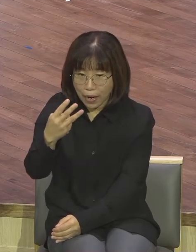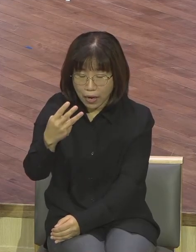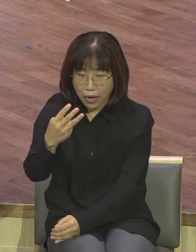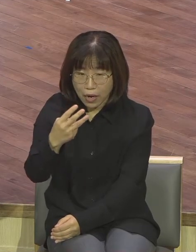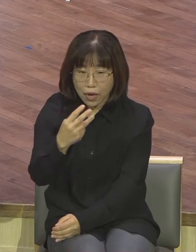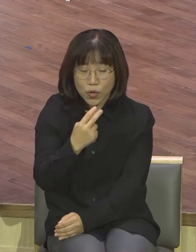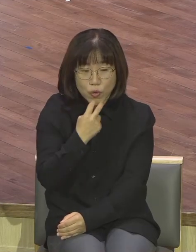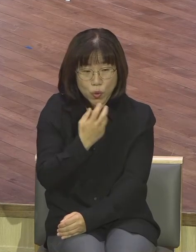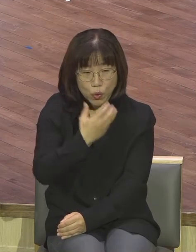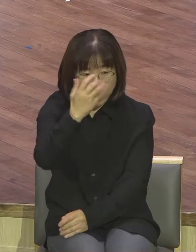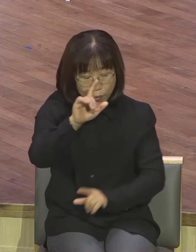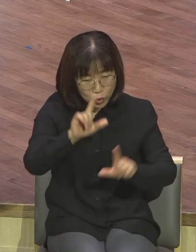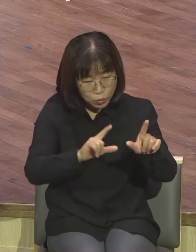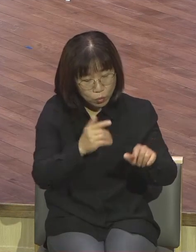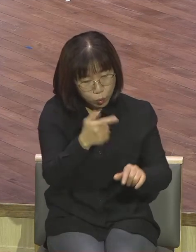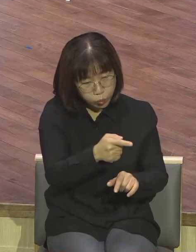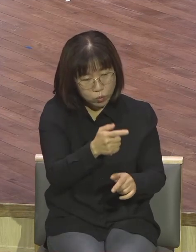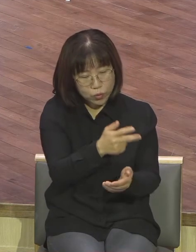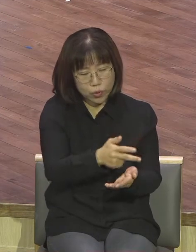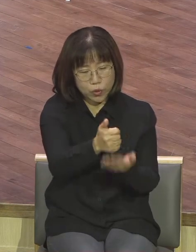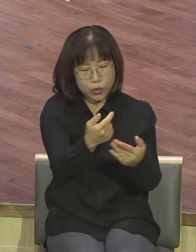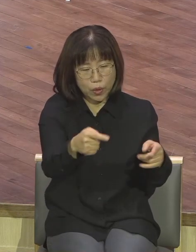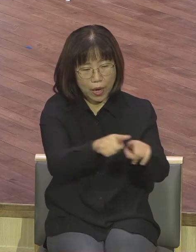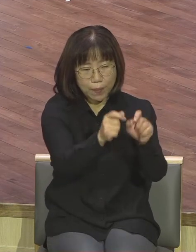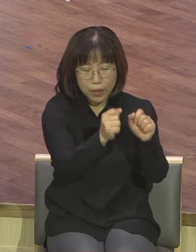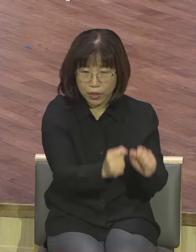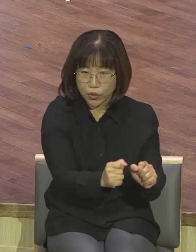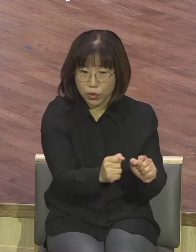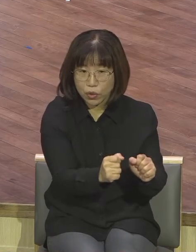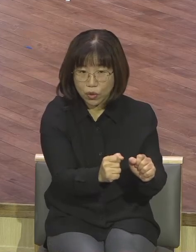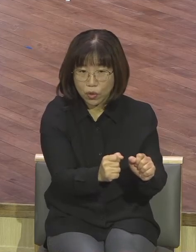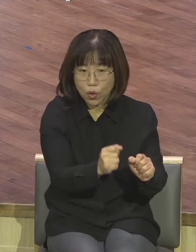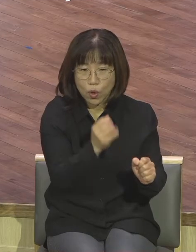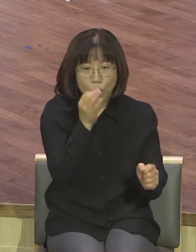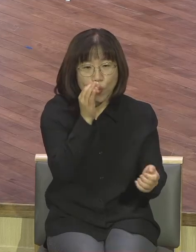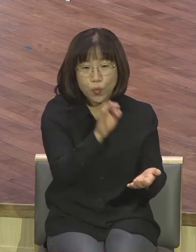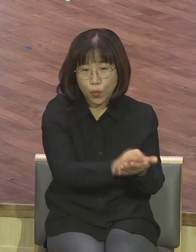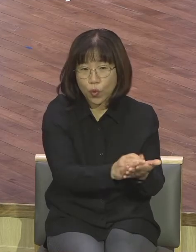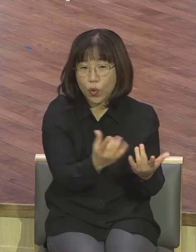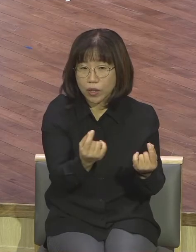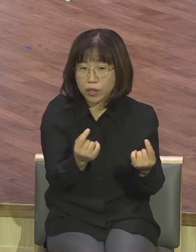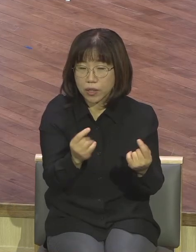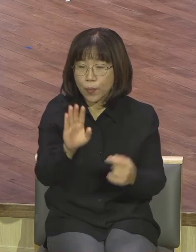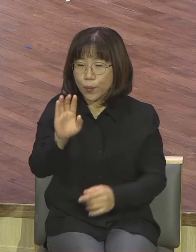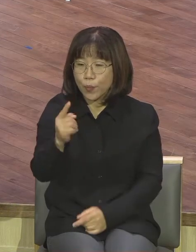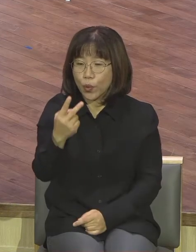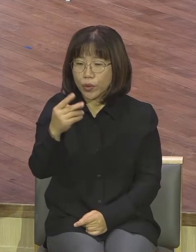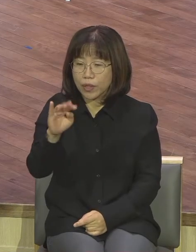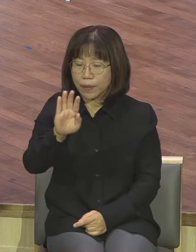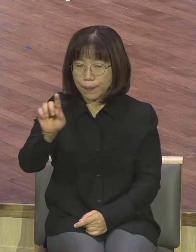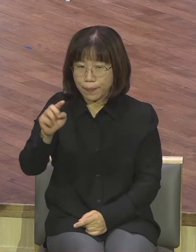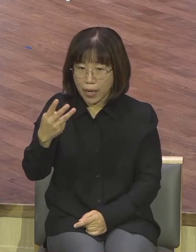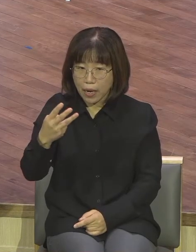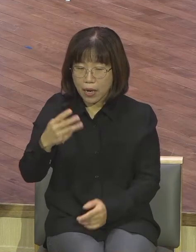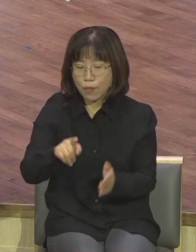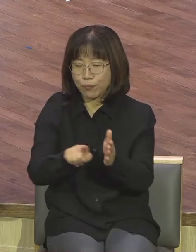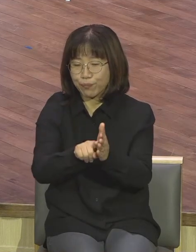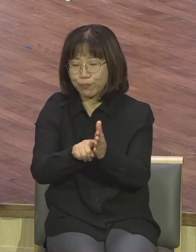그와 함께 하심을 보며 보디발은 불신자에요 요새 보면서 요하께서 함께 하심을 보며 바로왕이 이와